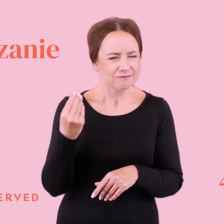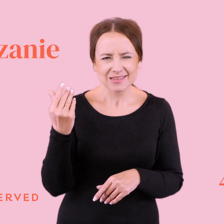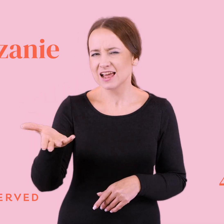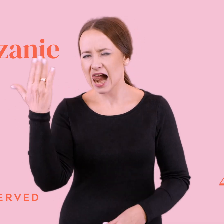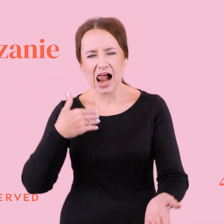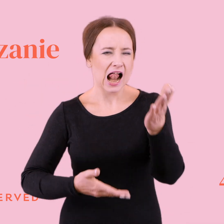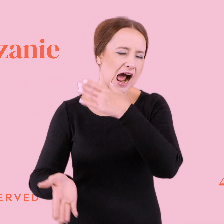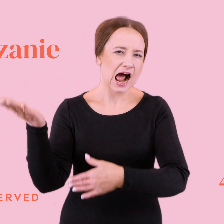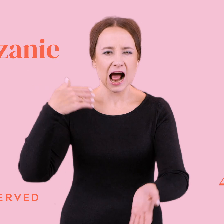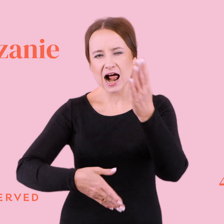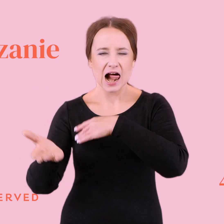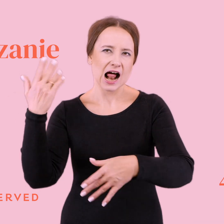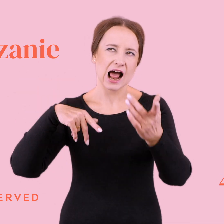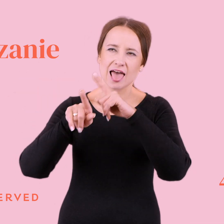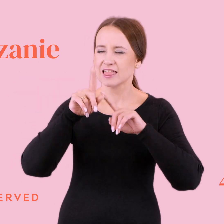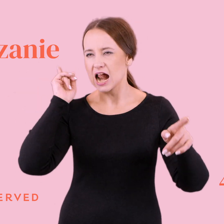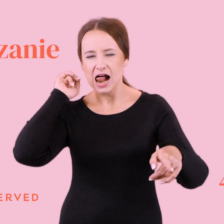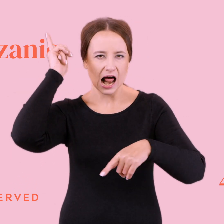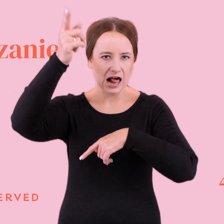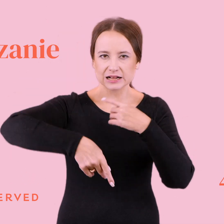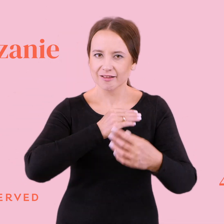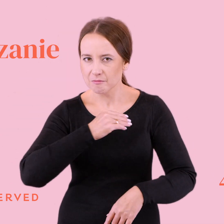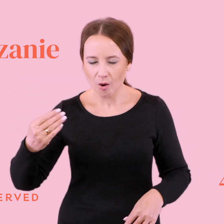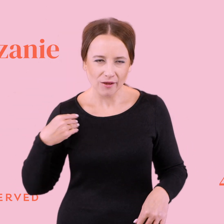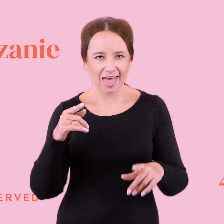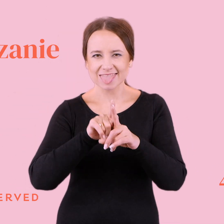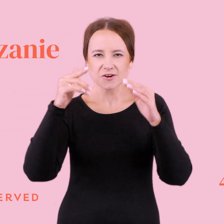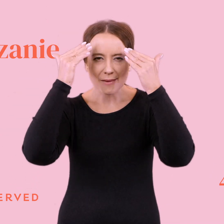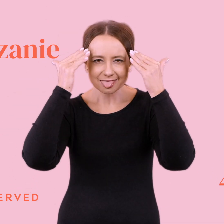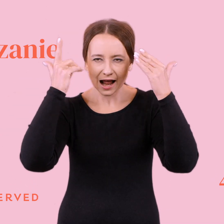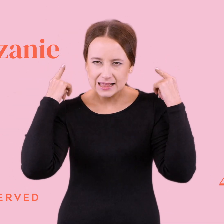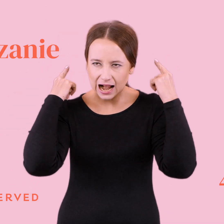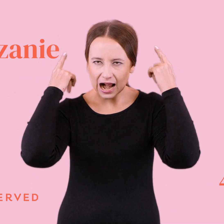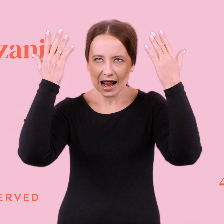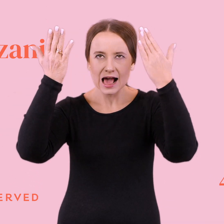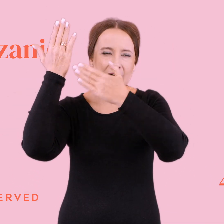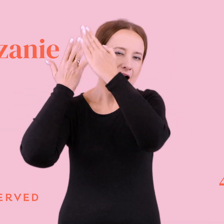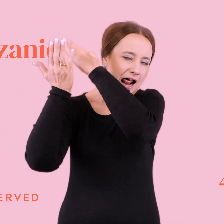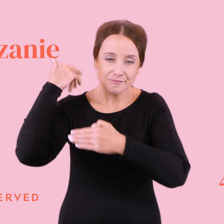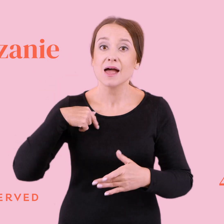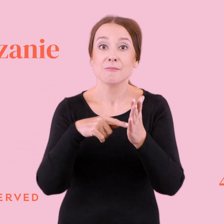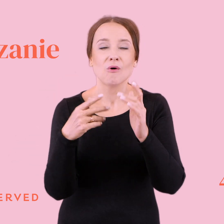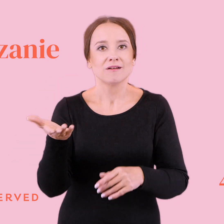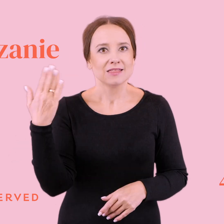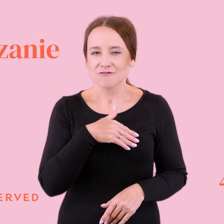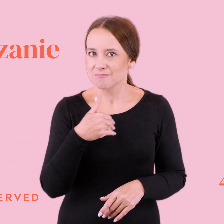hen, hen, ogóle daleko stąd, w Polsce. Oraz mentalnie też hen, hen, daleko. Bo wtedy jeszcze nie wiedzieliśmy,